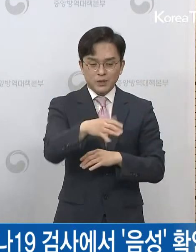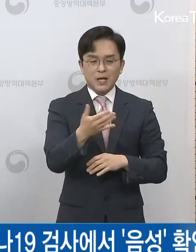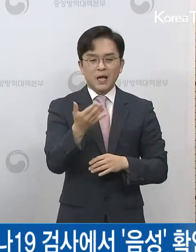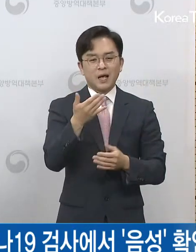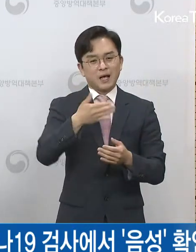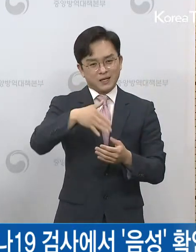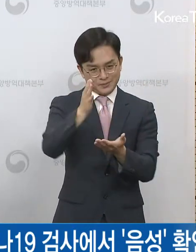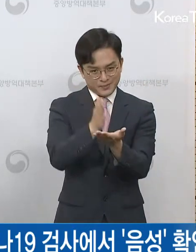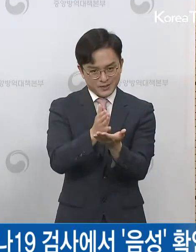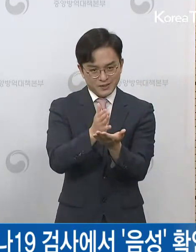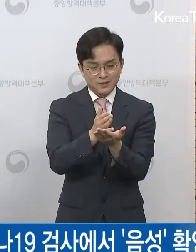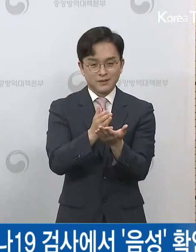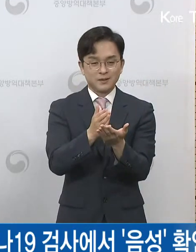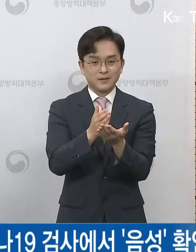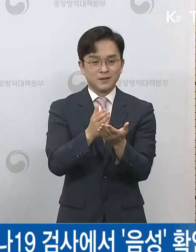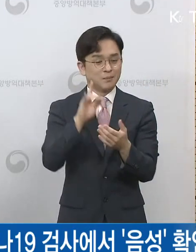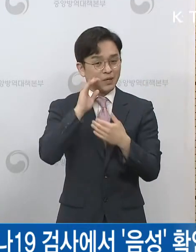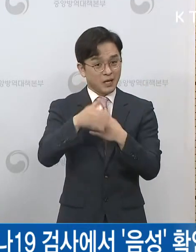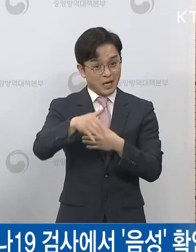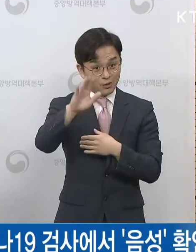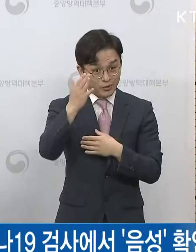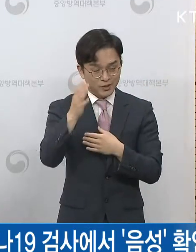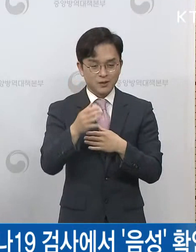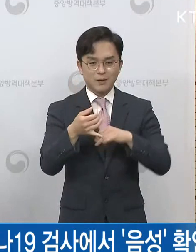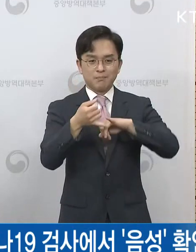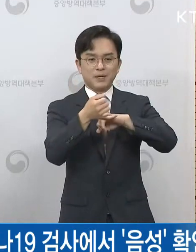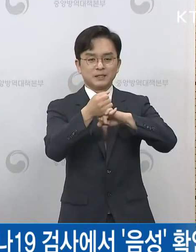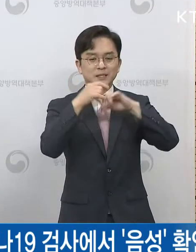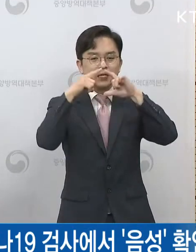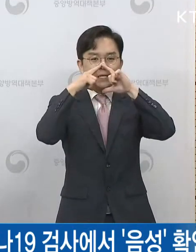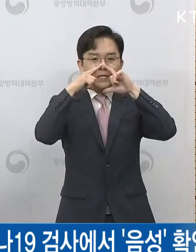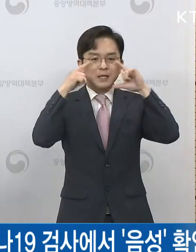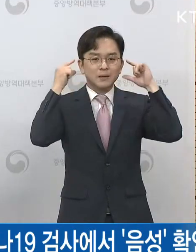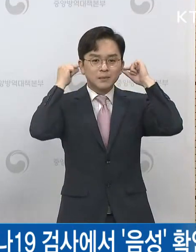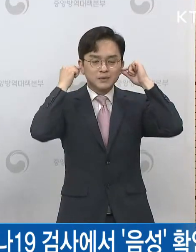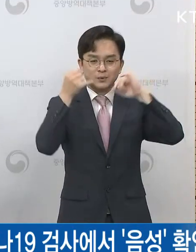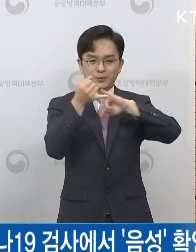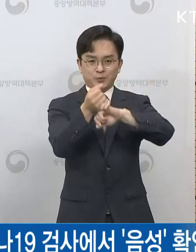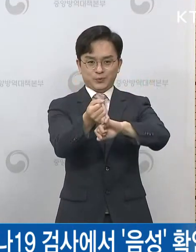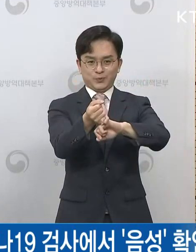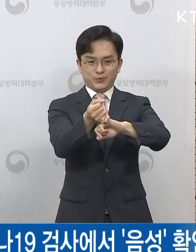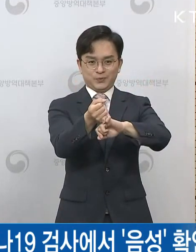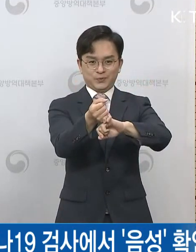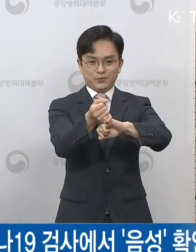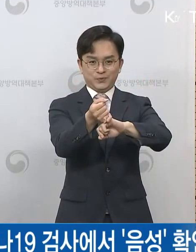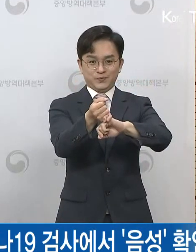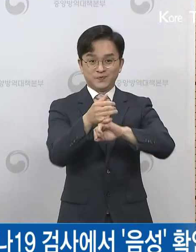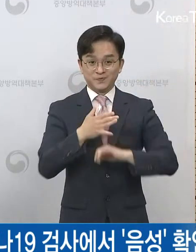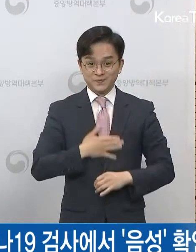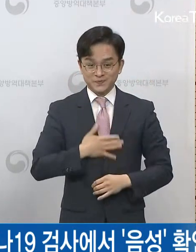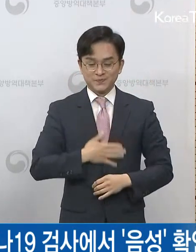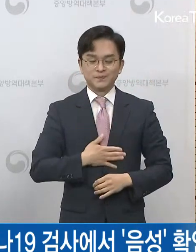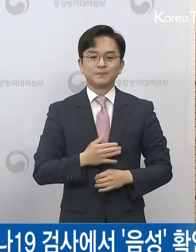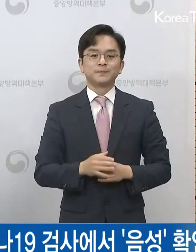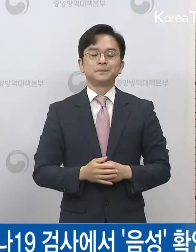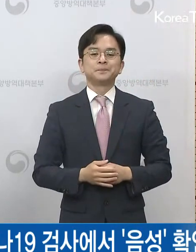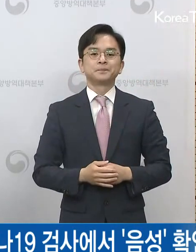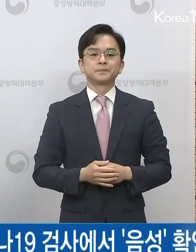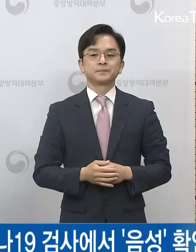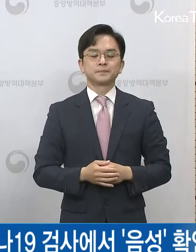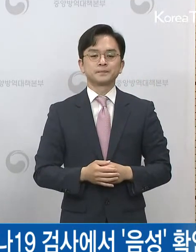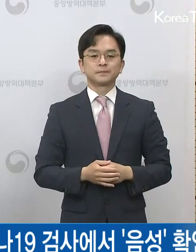불가피하게 방문할 시에는 반드시 마스크를 착용해 주시기를 당부드립니다. 특히